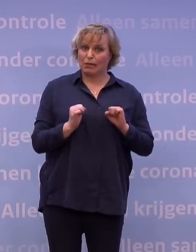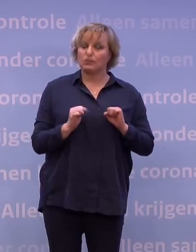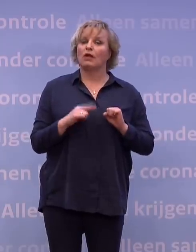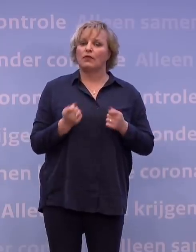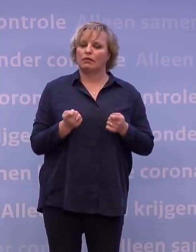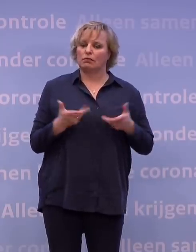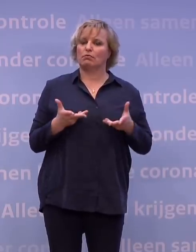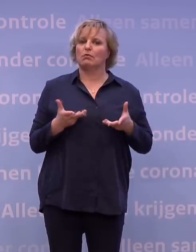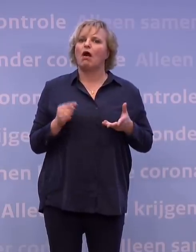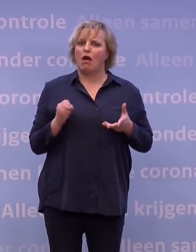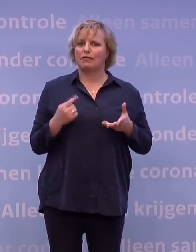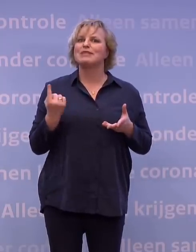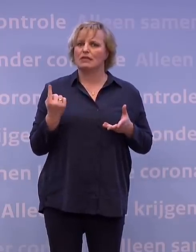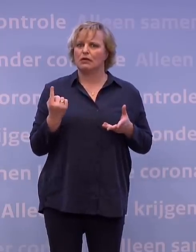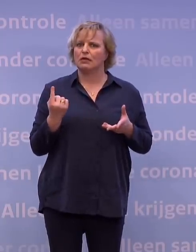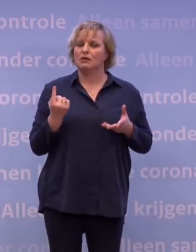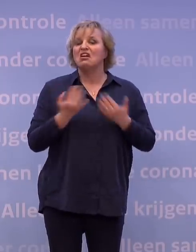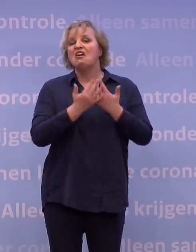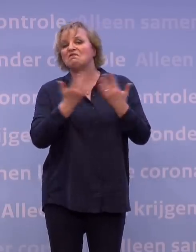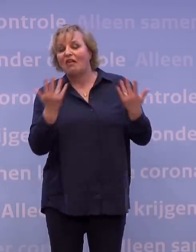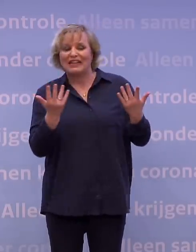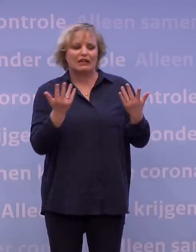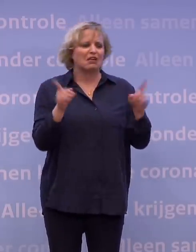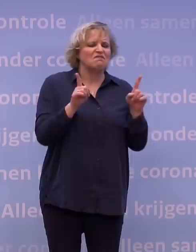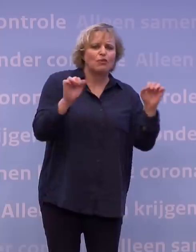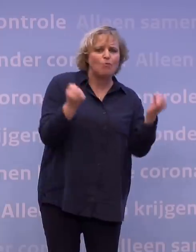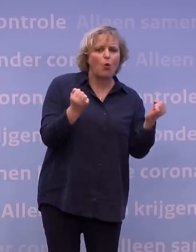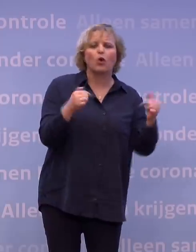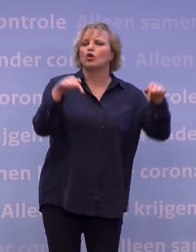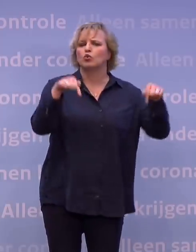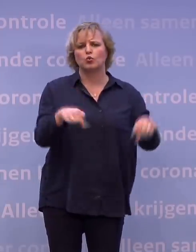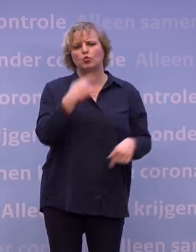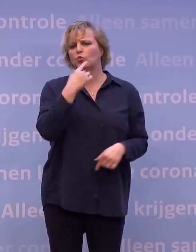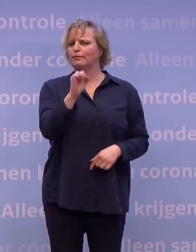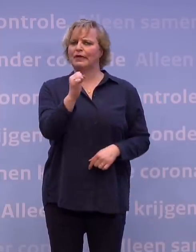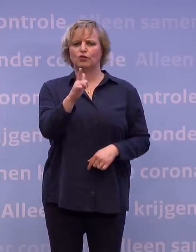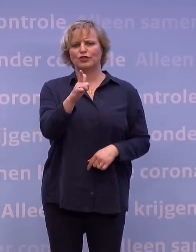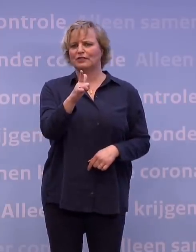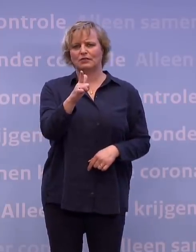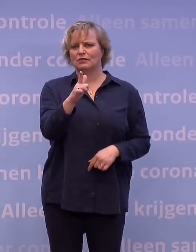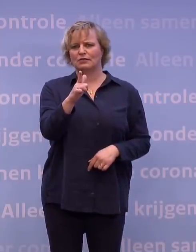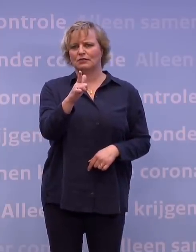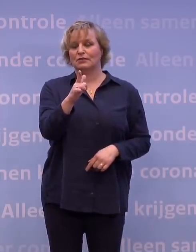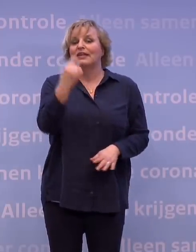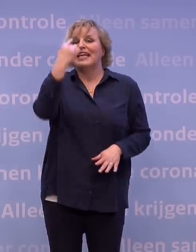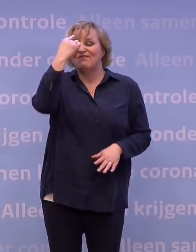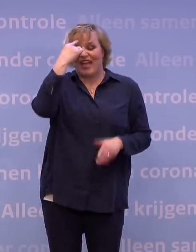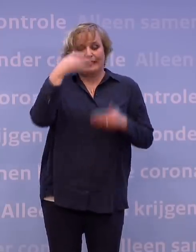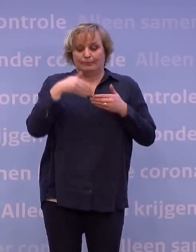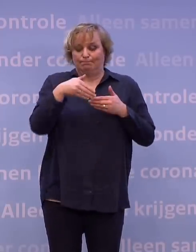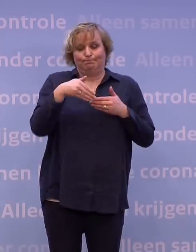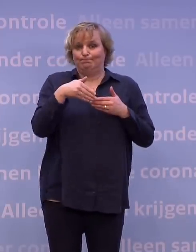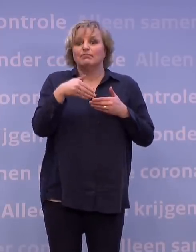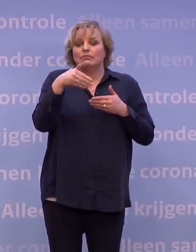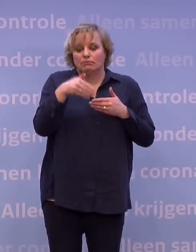mogelijk te maken. En wanneer precies en wat er dan weer mogelijk is, dat is nu nog niet goed te zeggen. En we weten ook dat het nog wel eventjes duurt.